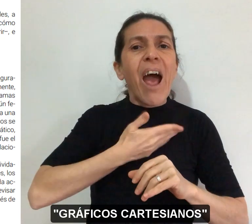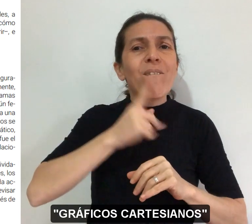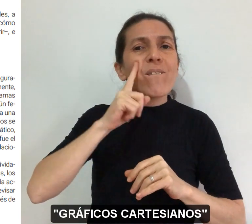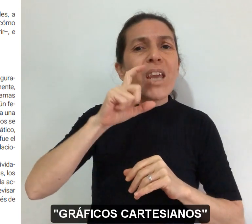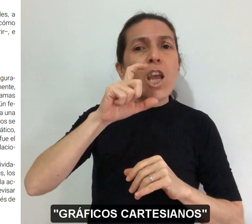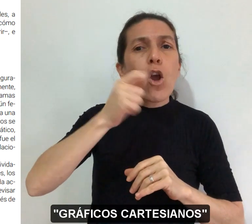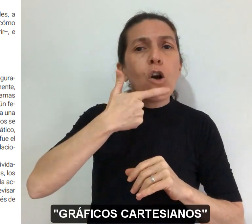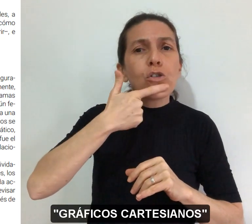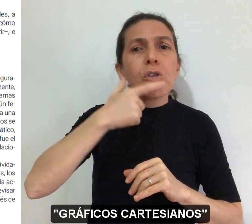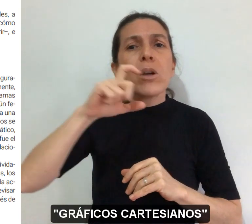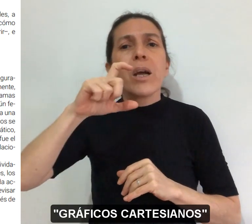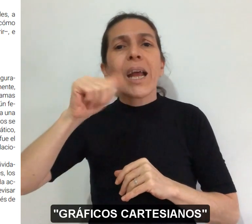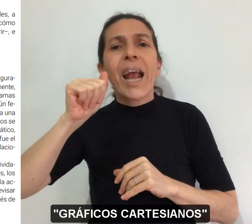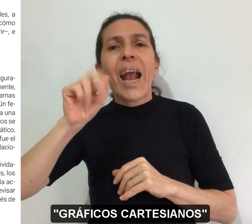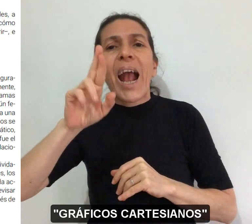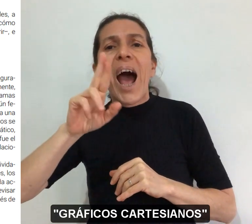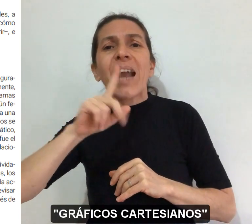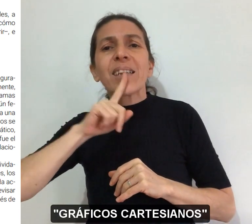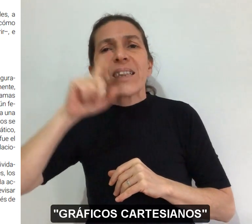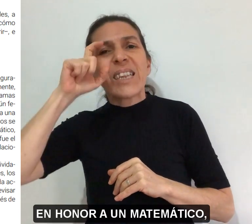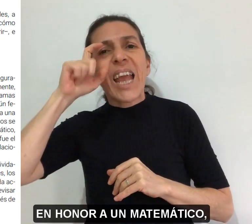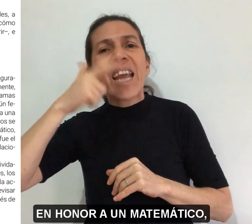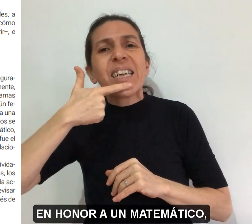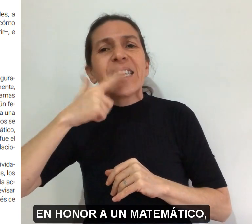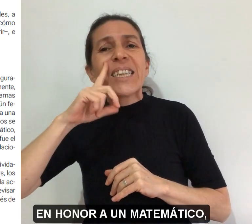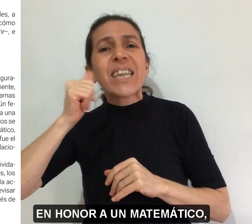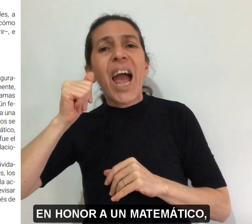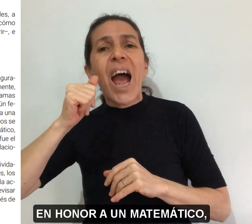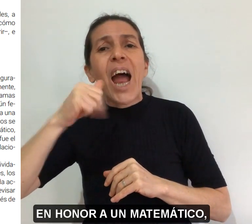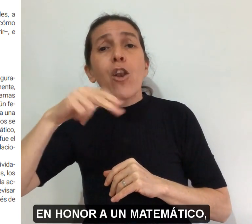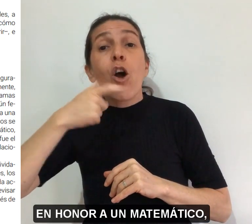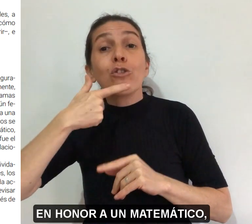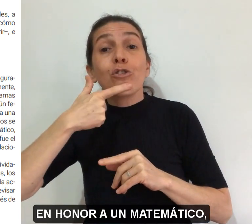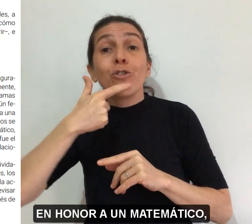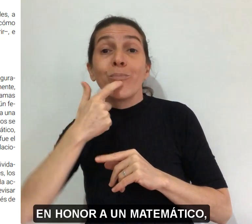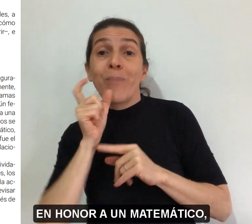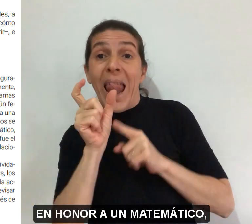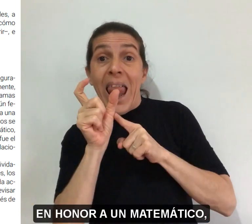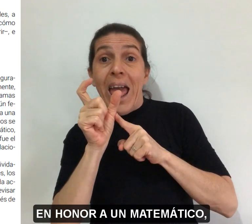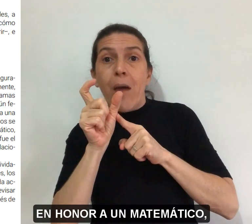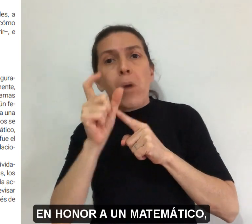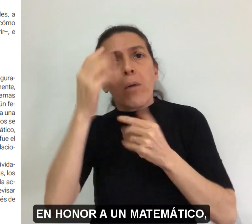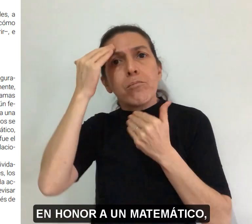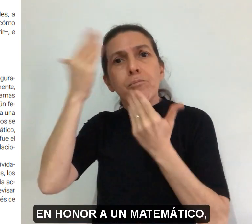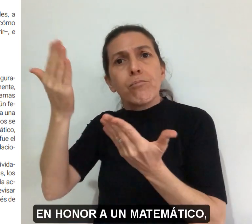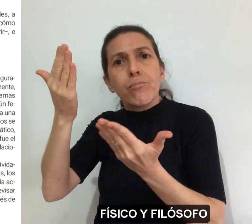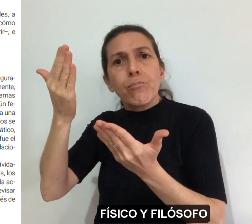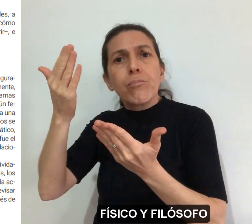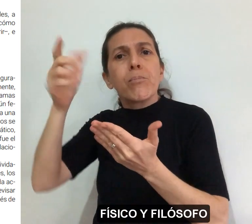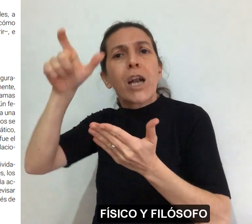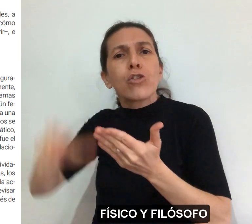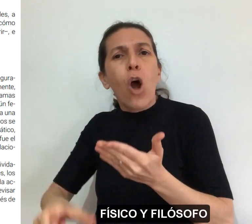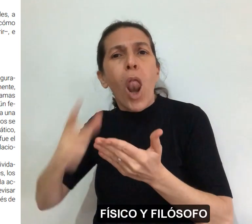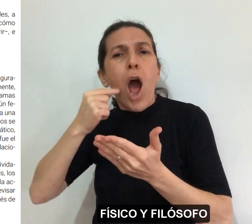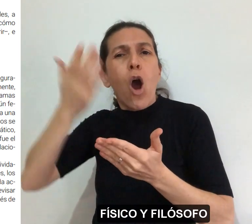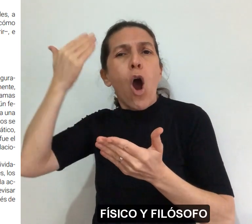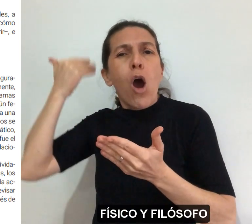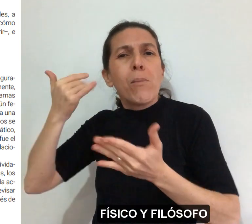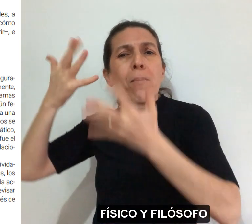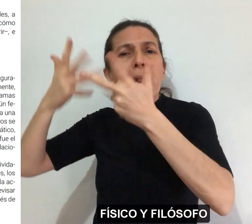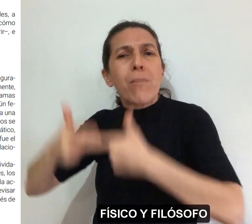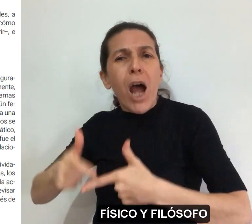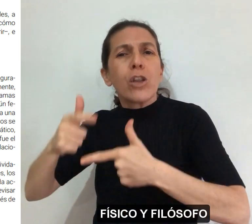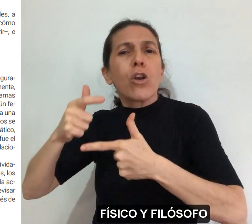cartesianos, en honor a un matemático, físico